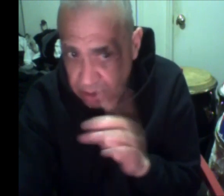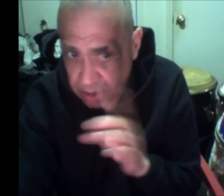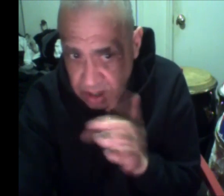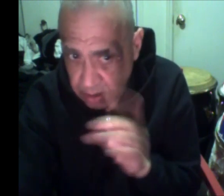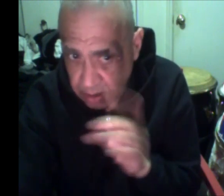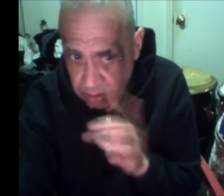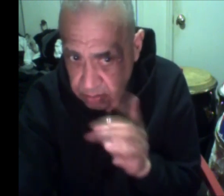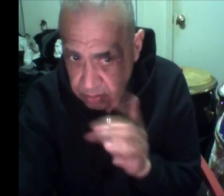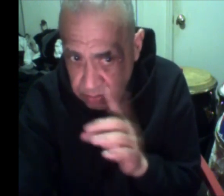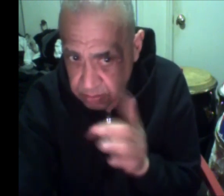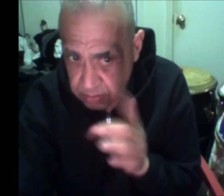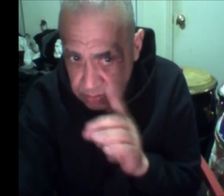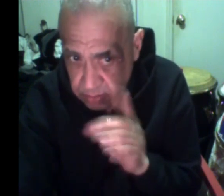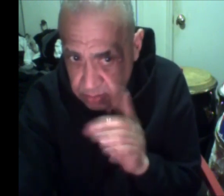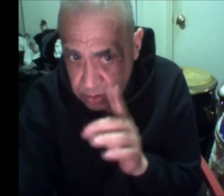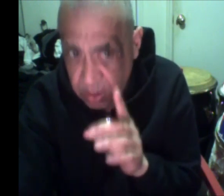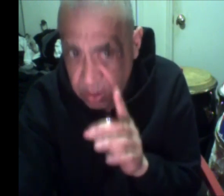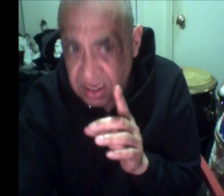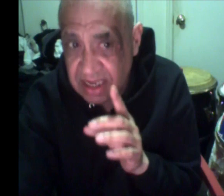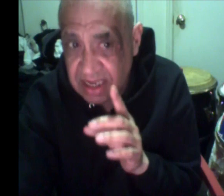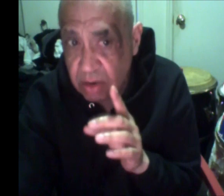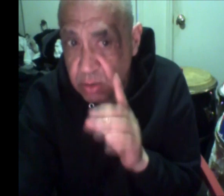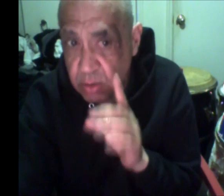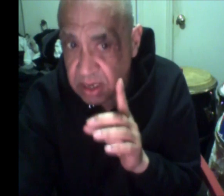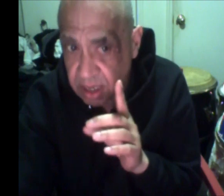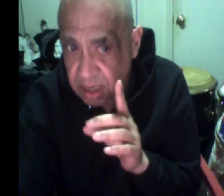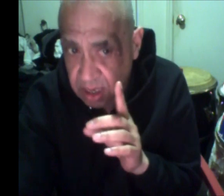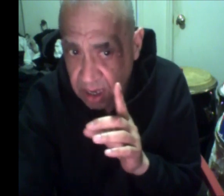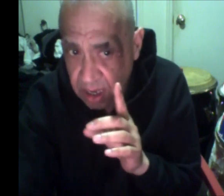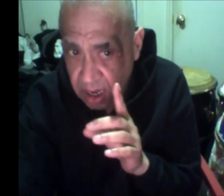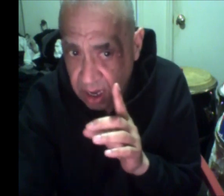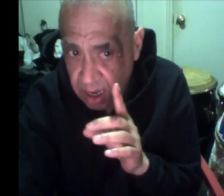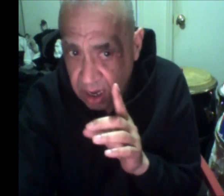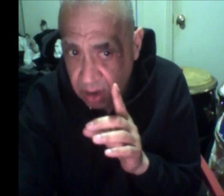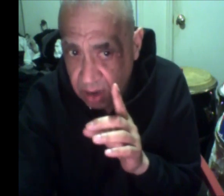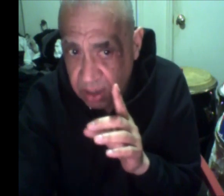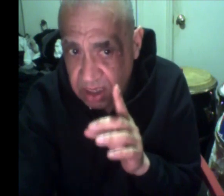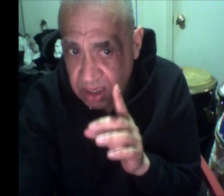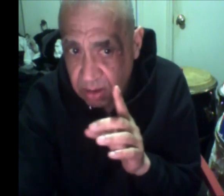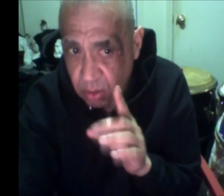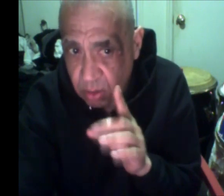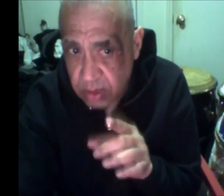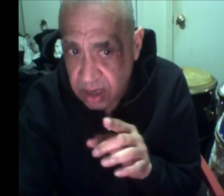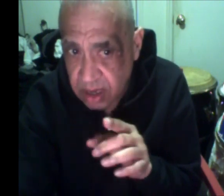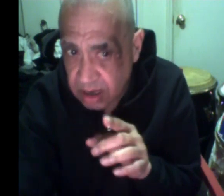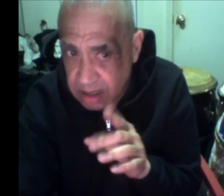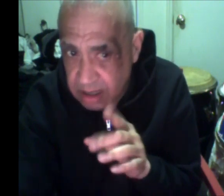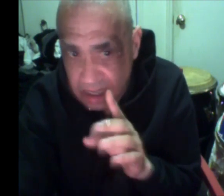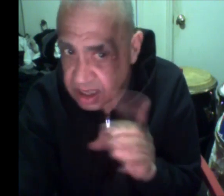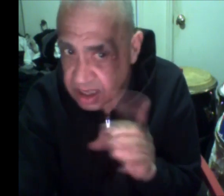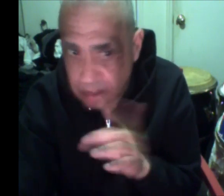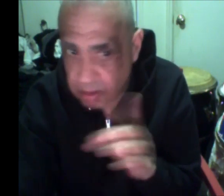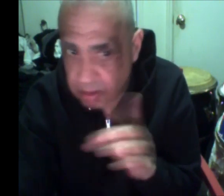esté hermano, yo ensalto a los humildes, a los activos, los humildes, detrás de mí no esté